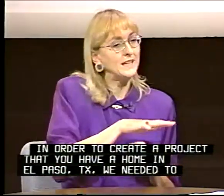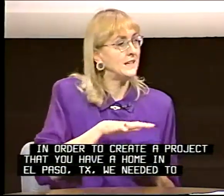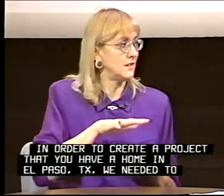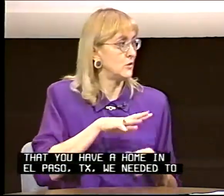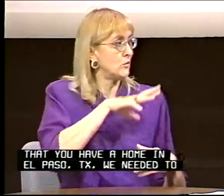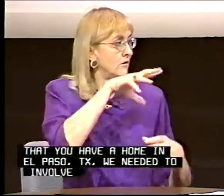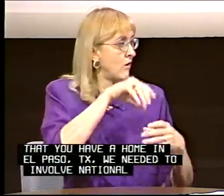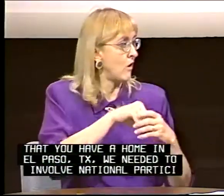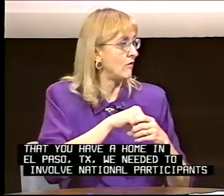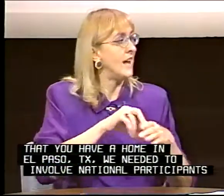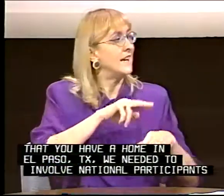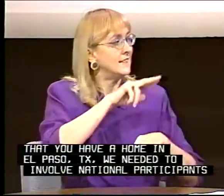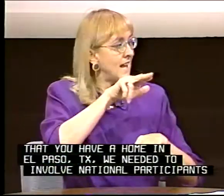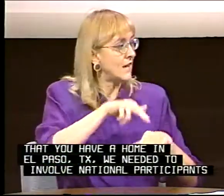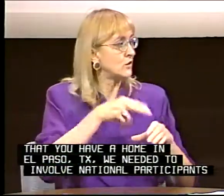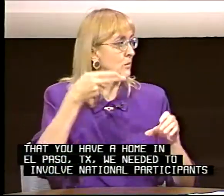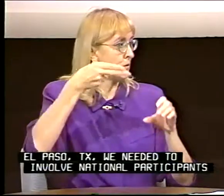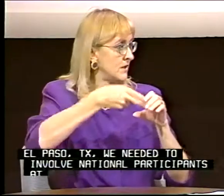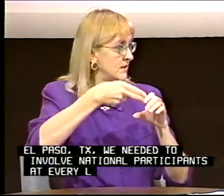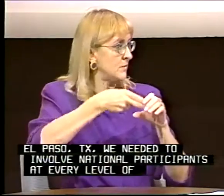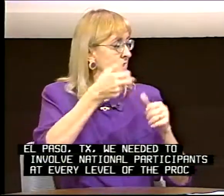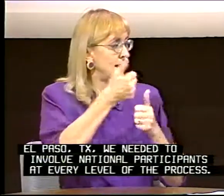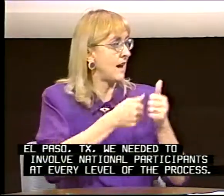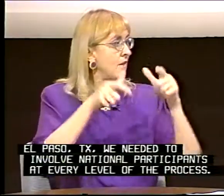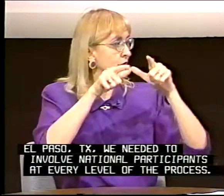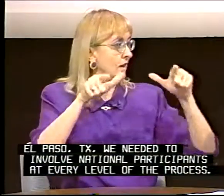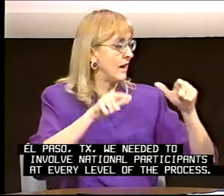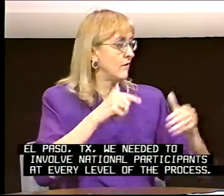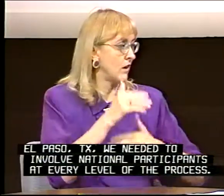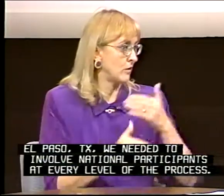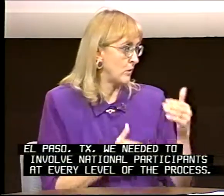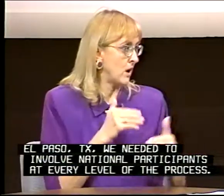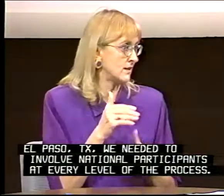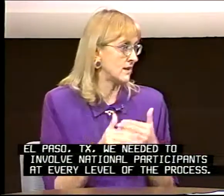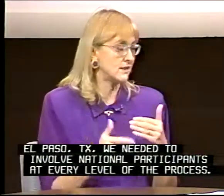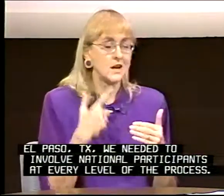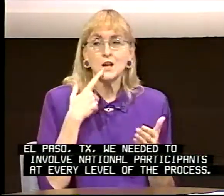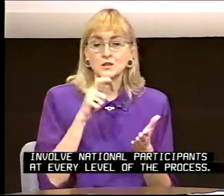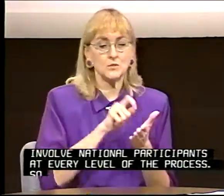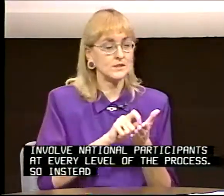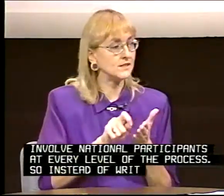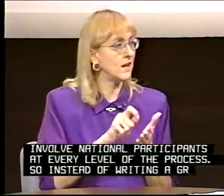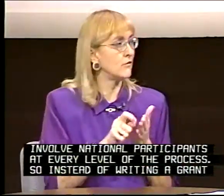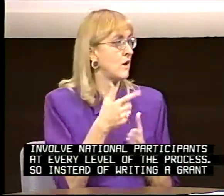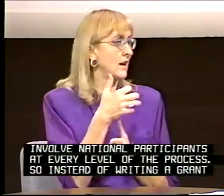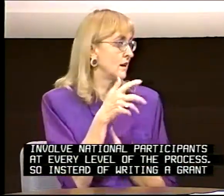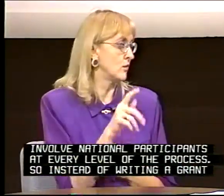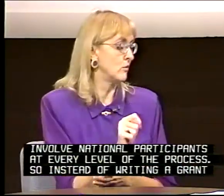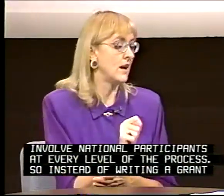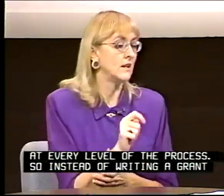needed to involve national participants at every level of the process. So instead of writing a grant